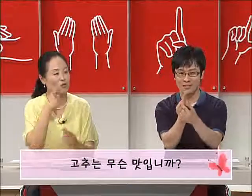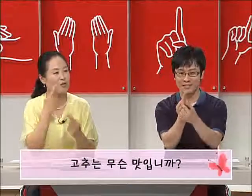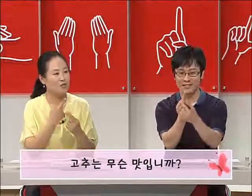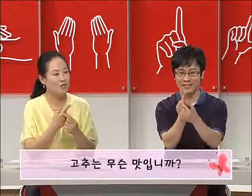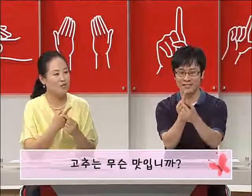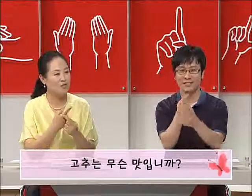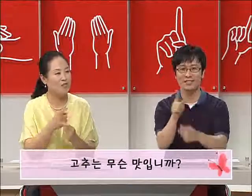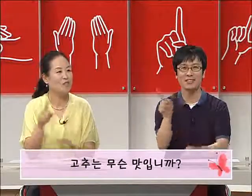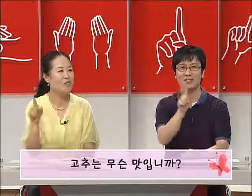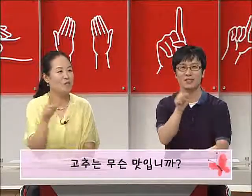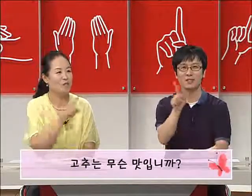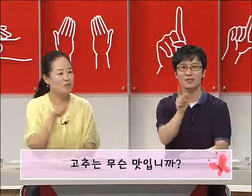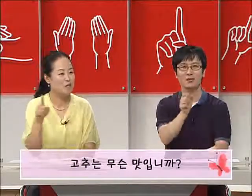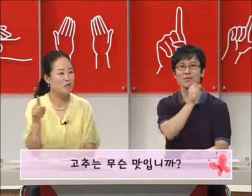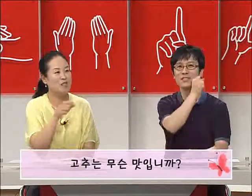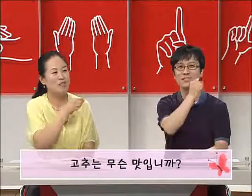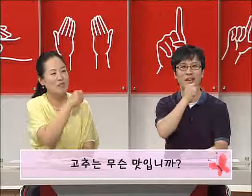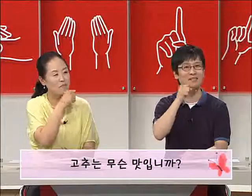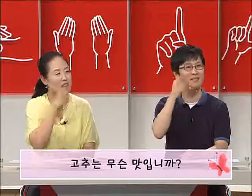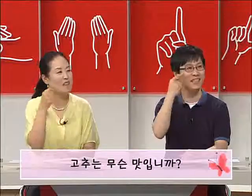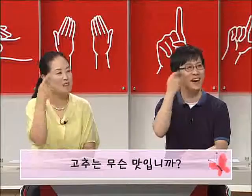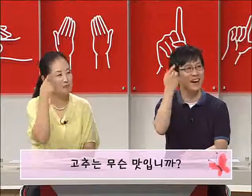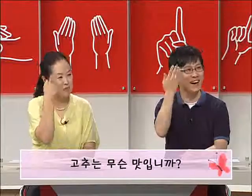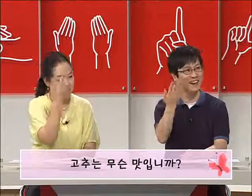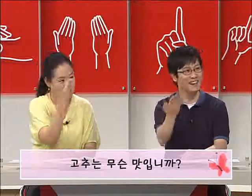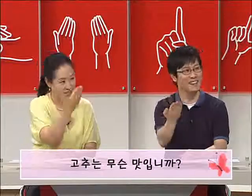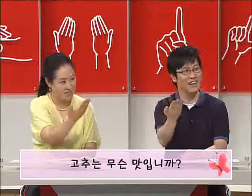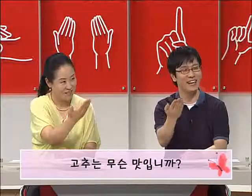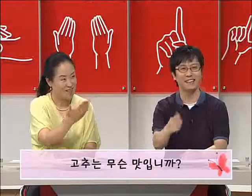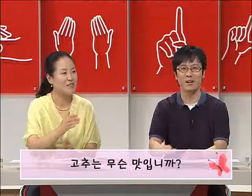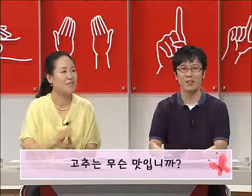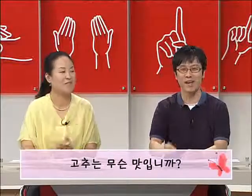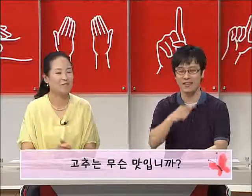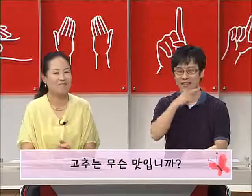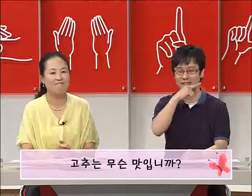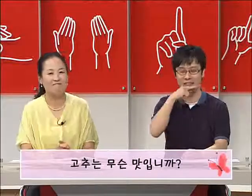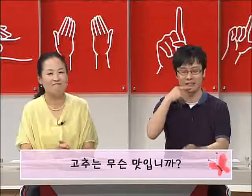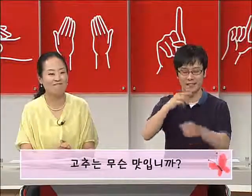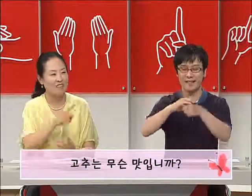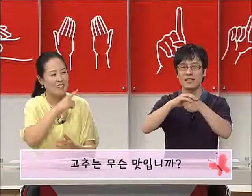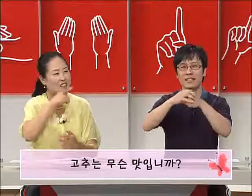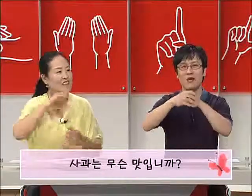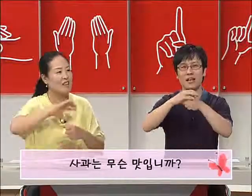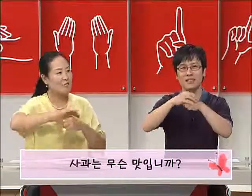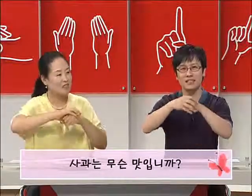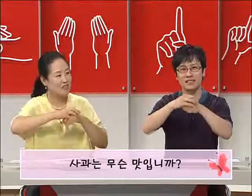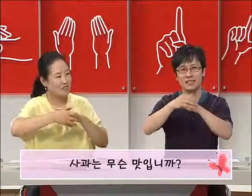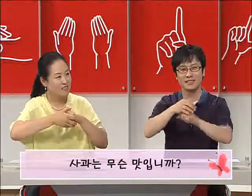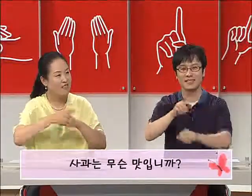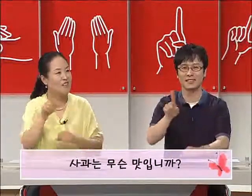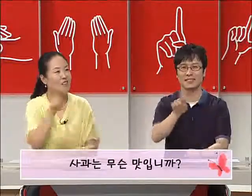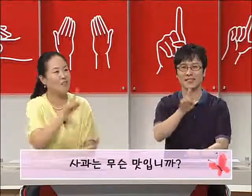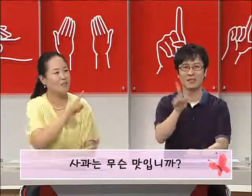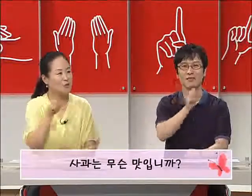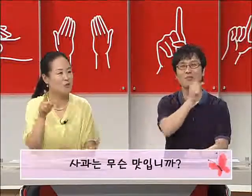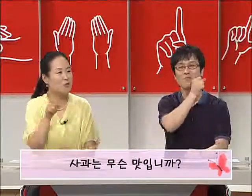무슨 맛입니까? 네. 그 다음에 사과는 무슨